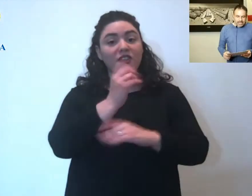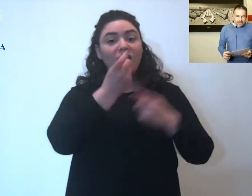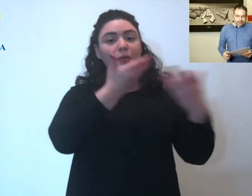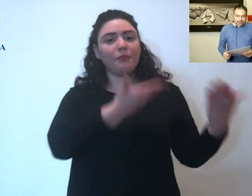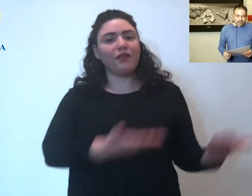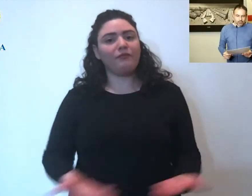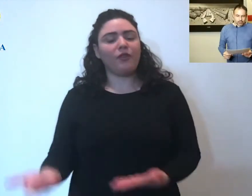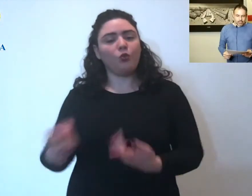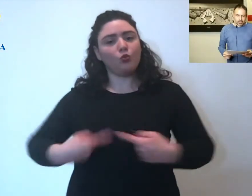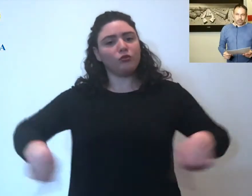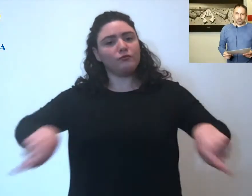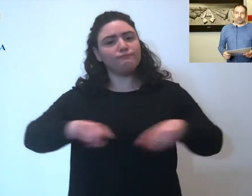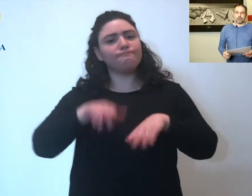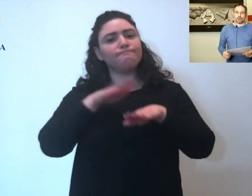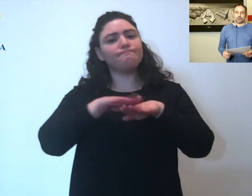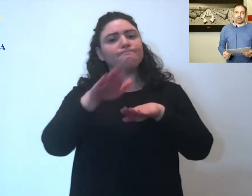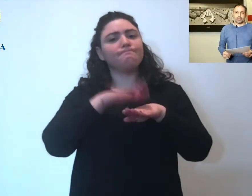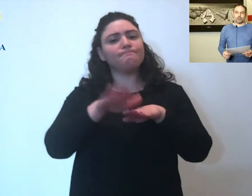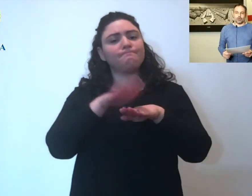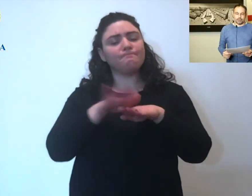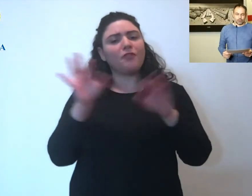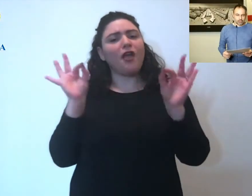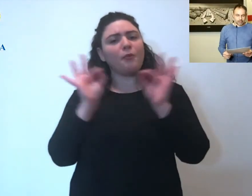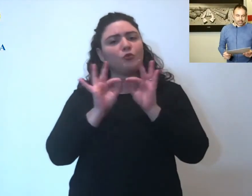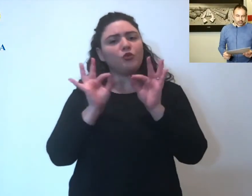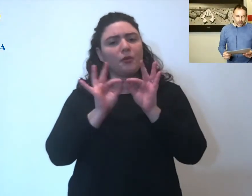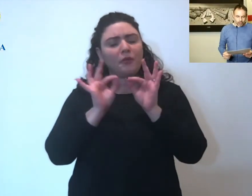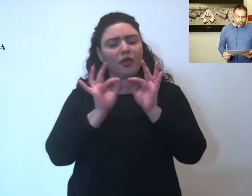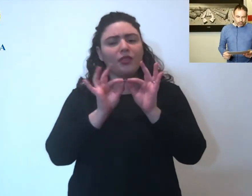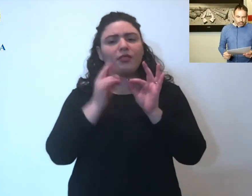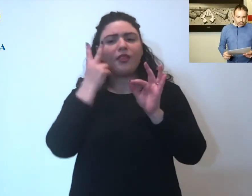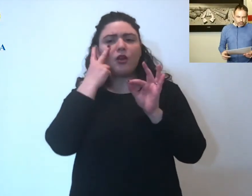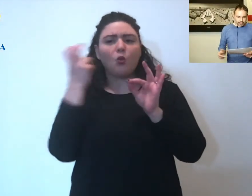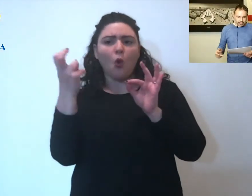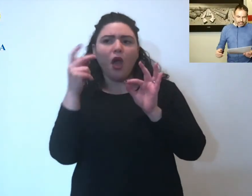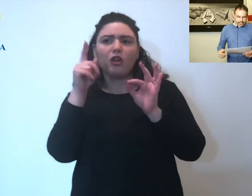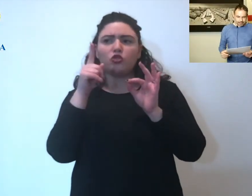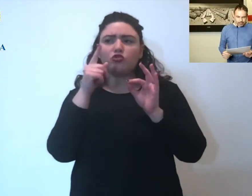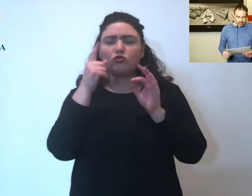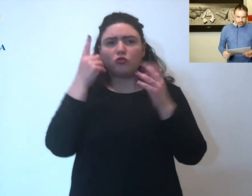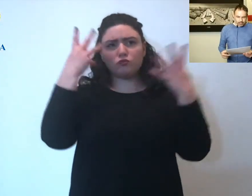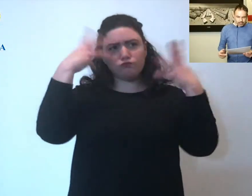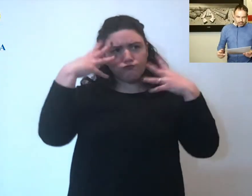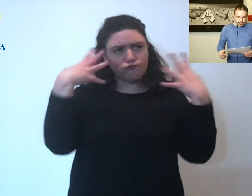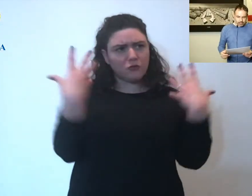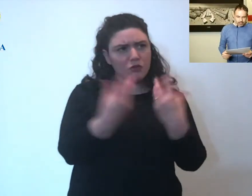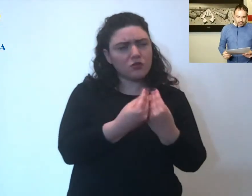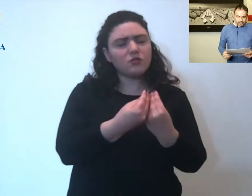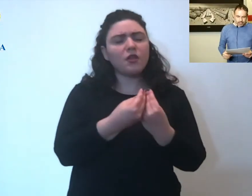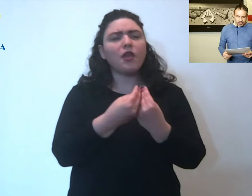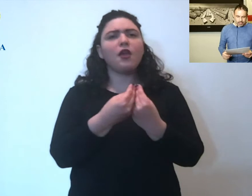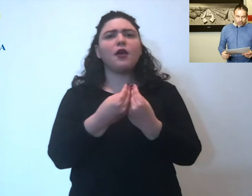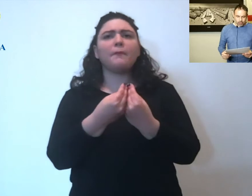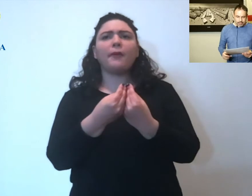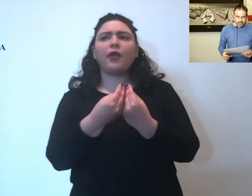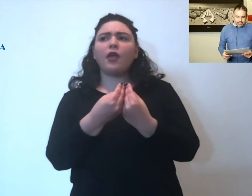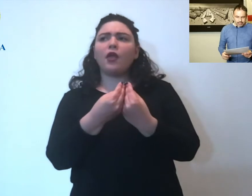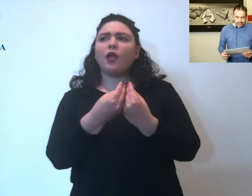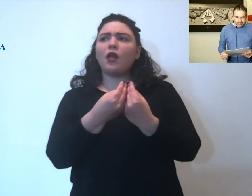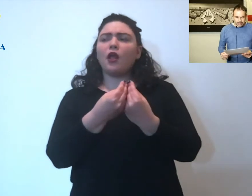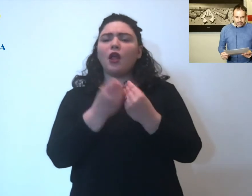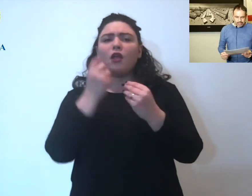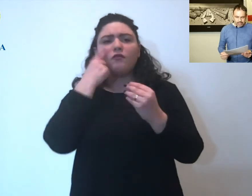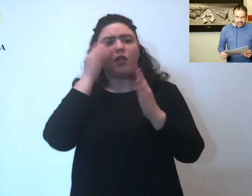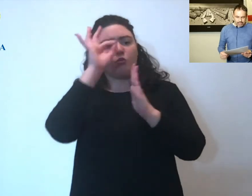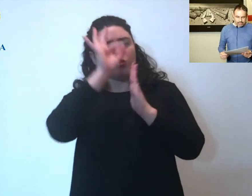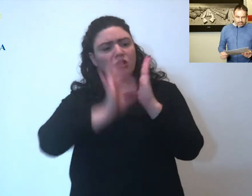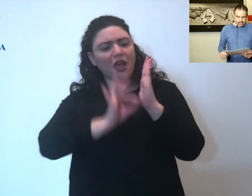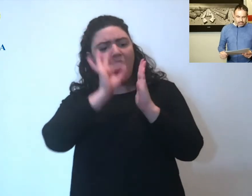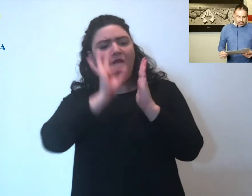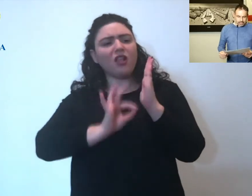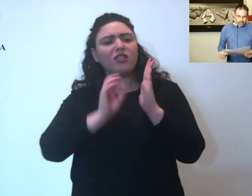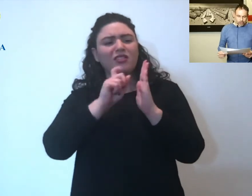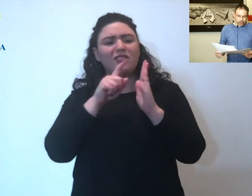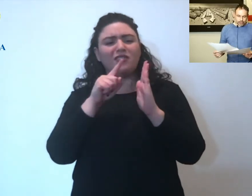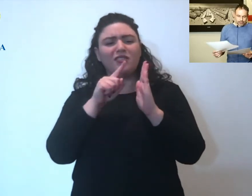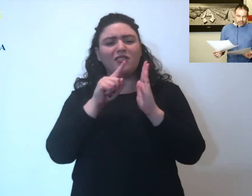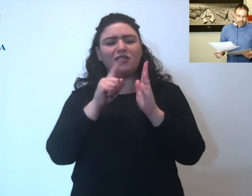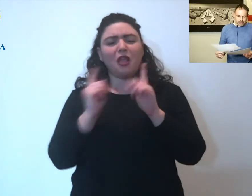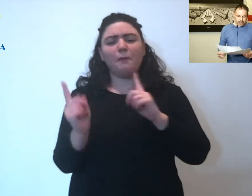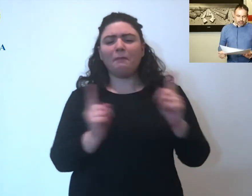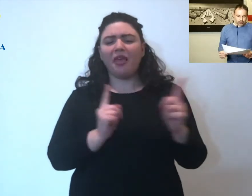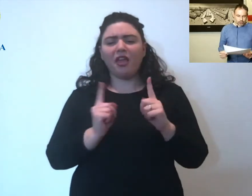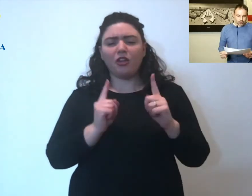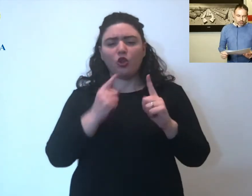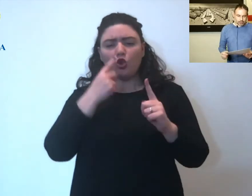Buonasera e benvenuti al nostro consueto appuntamento, quello che ci vede fare i ragionamenti, dare le